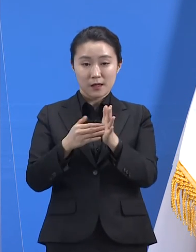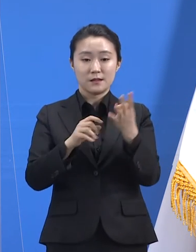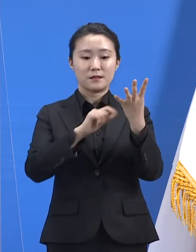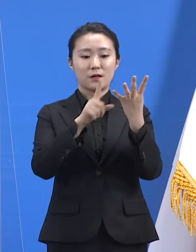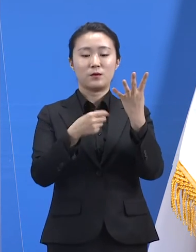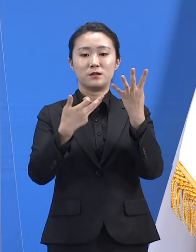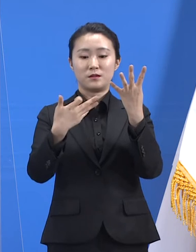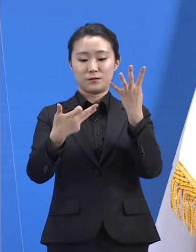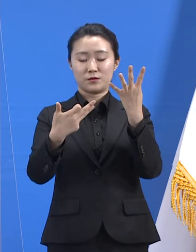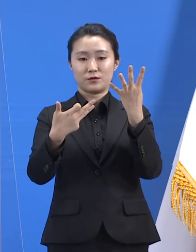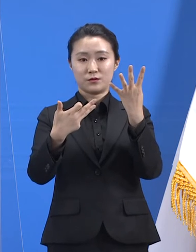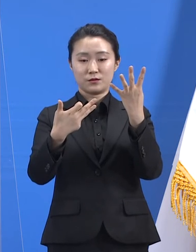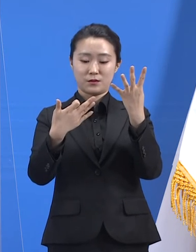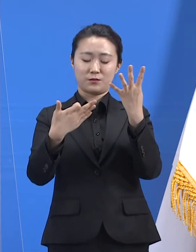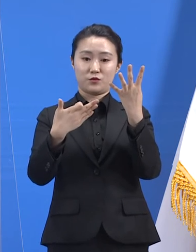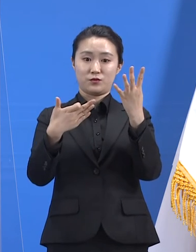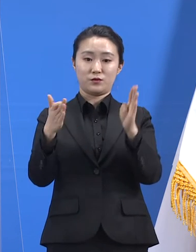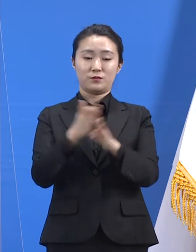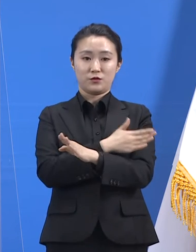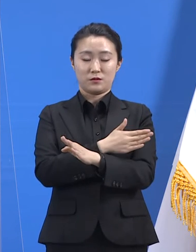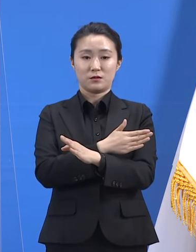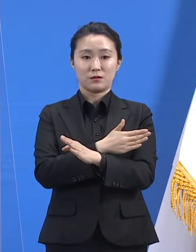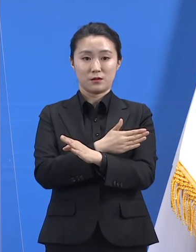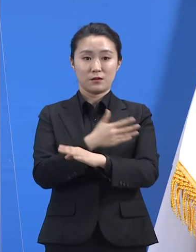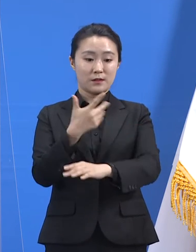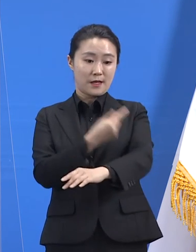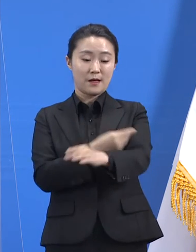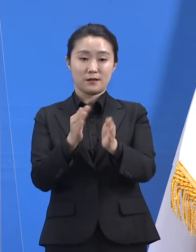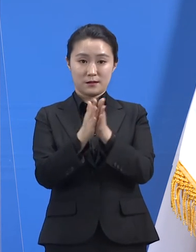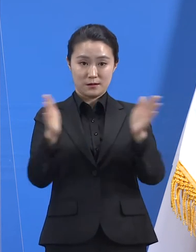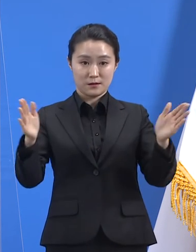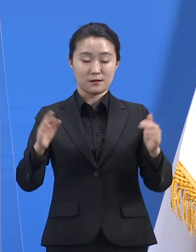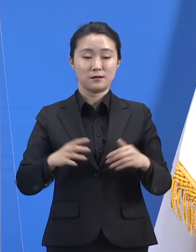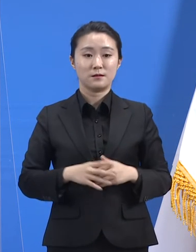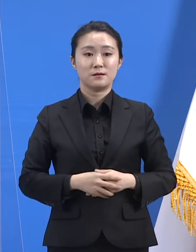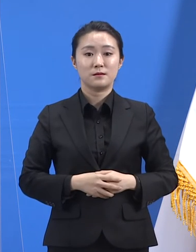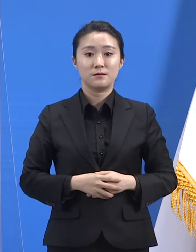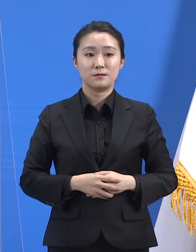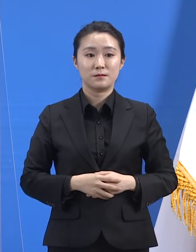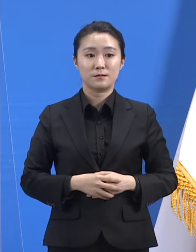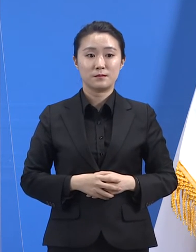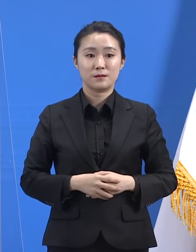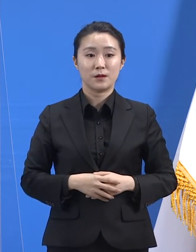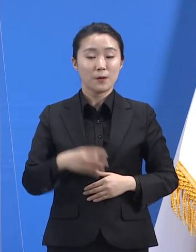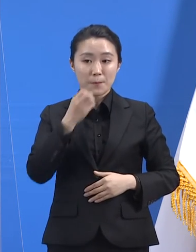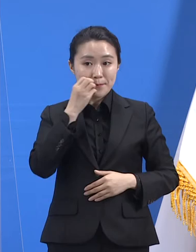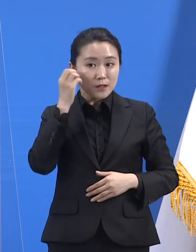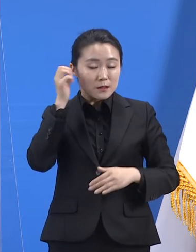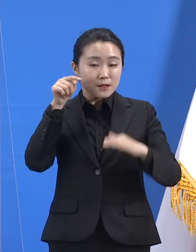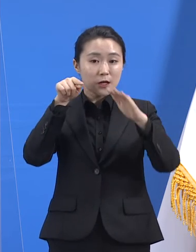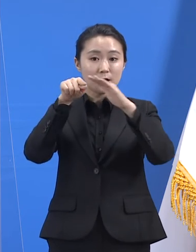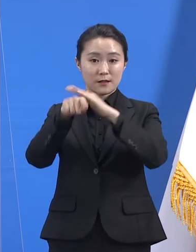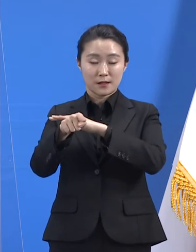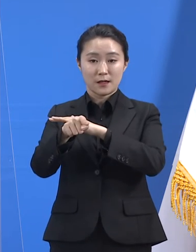코로나19 예방접종 사전예약 누리집에 접속하여 사전예약을 신청할 수 있는